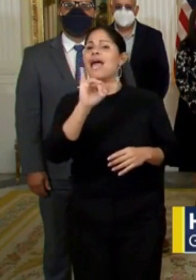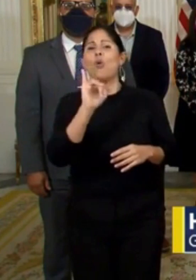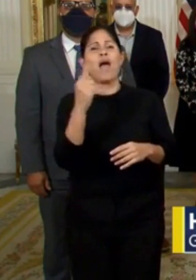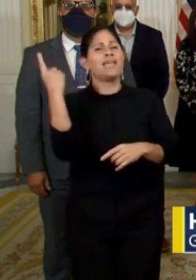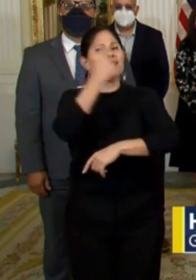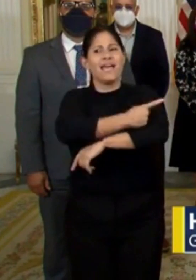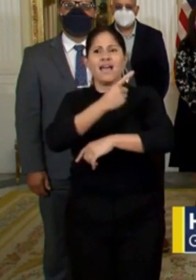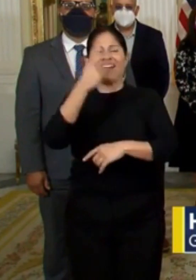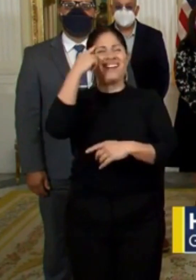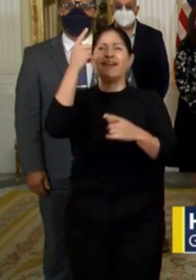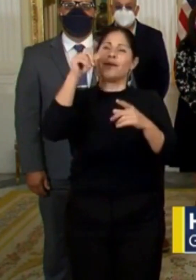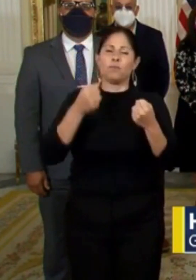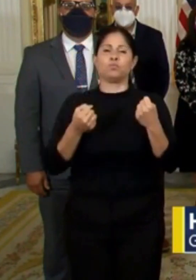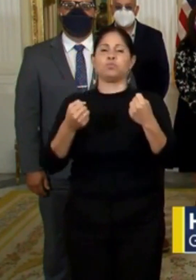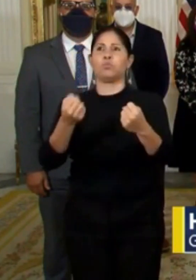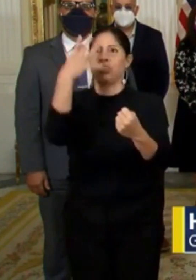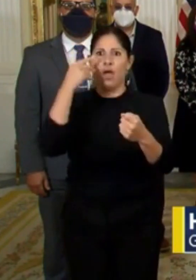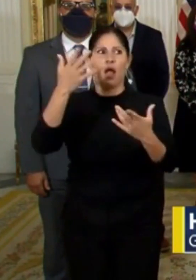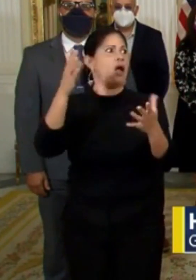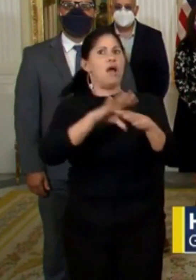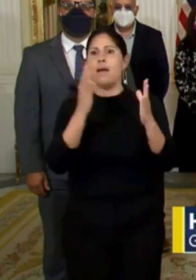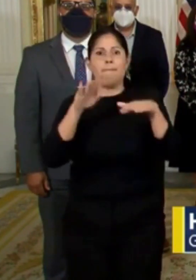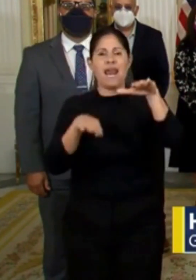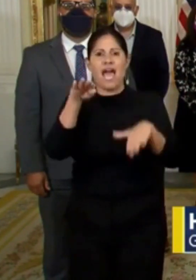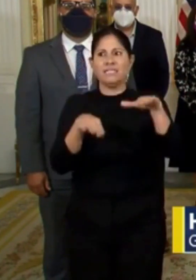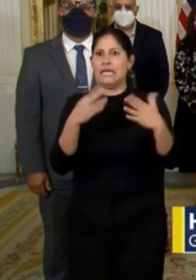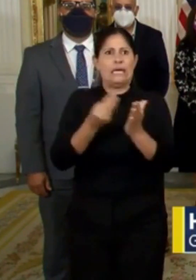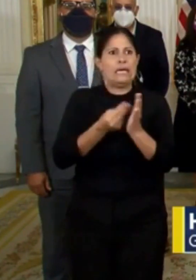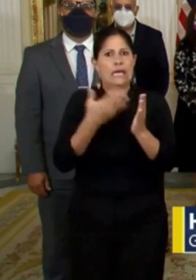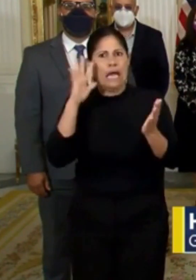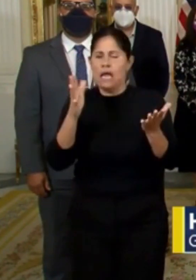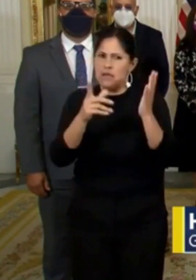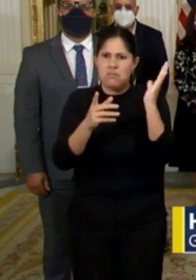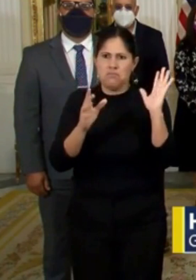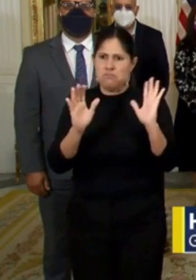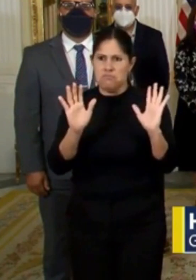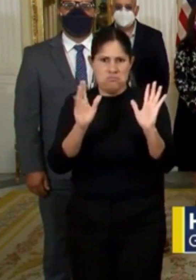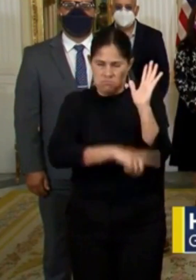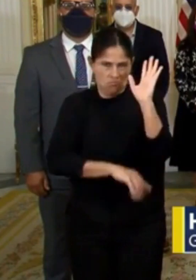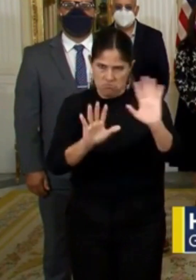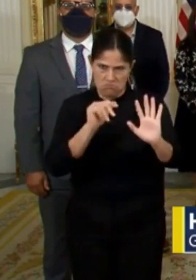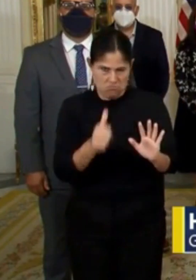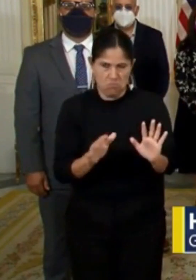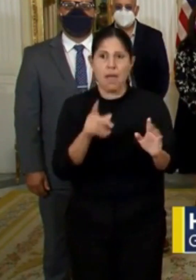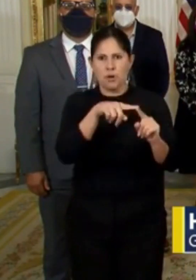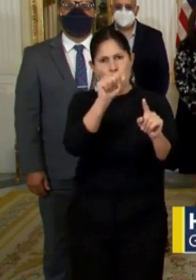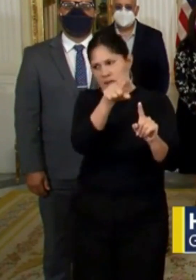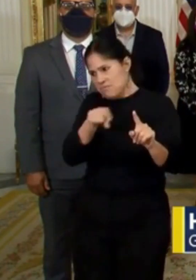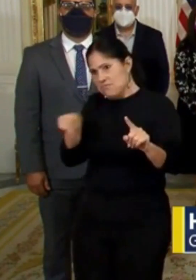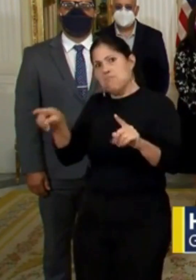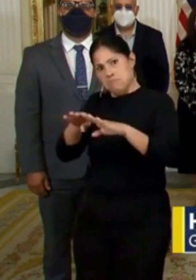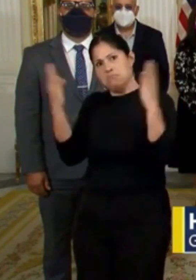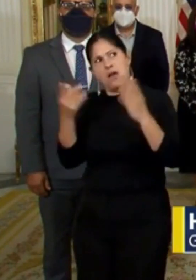pasar un peaje sin tener balance en los autoexpresos, se ordena la reapertura de los carriles de recarga con protocolos